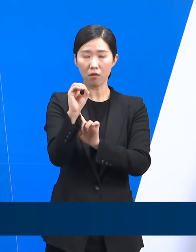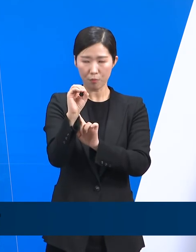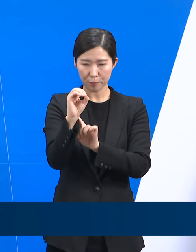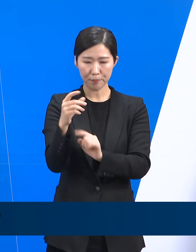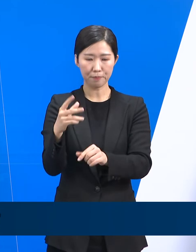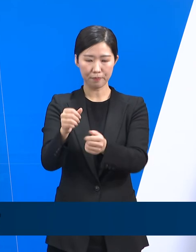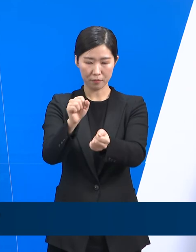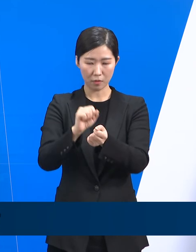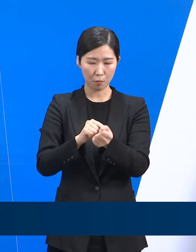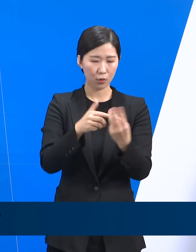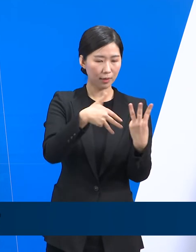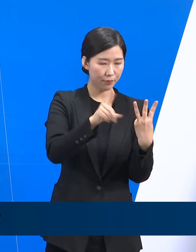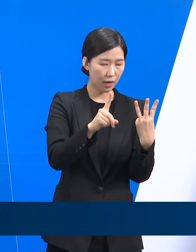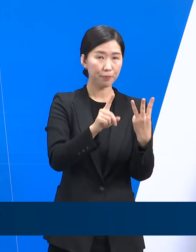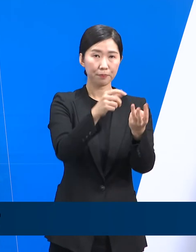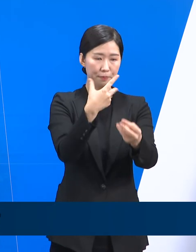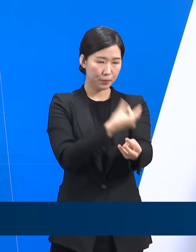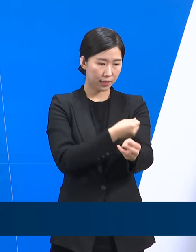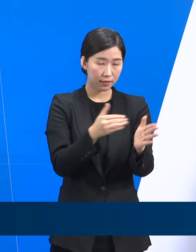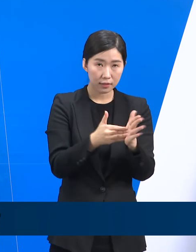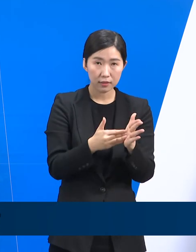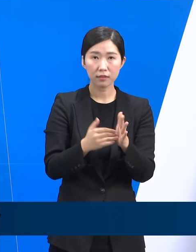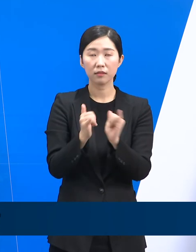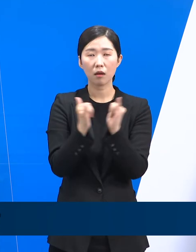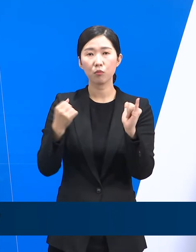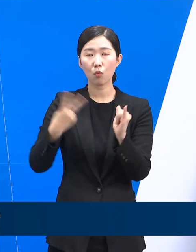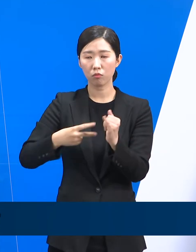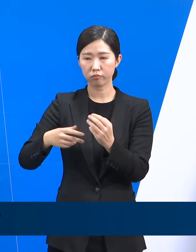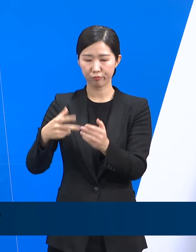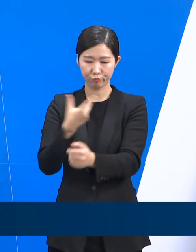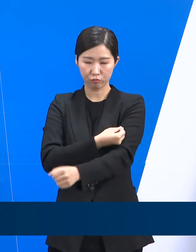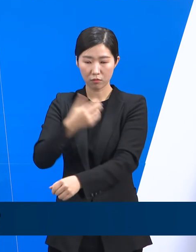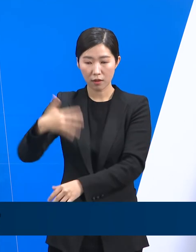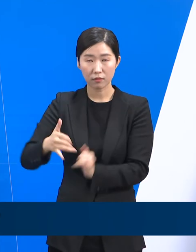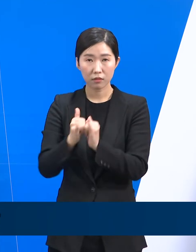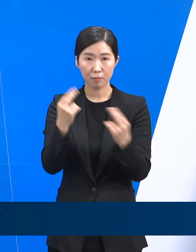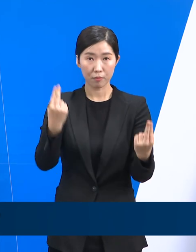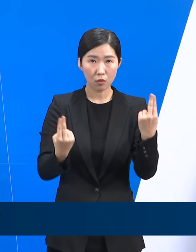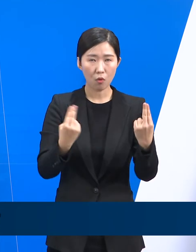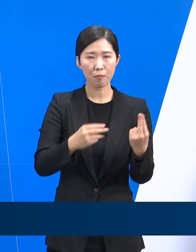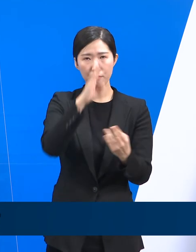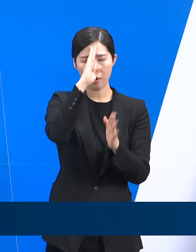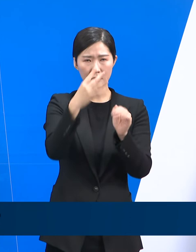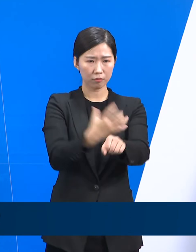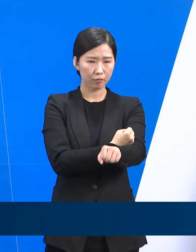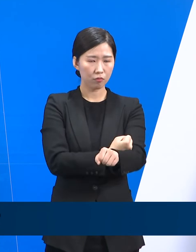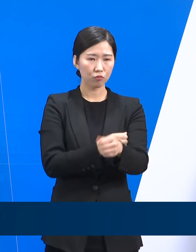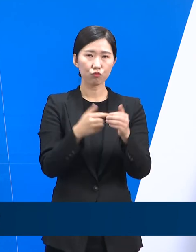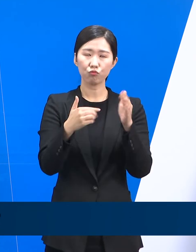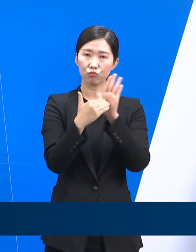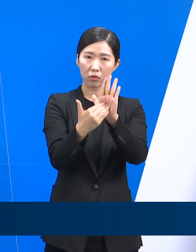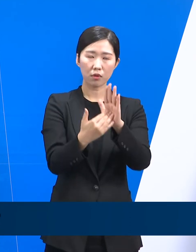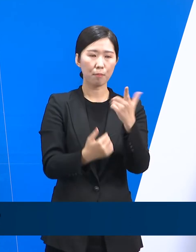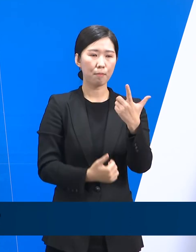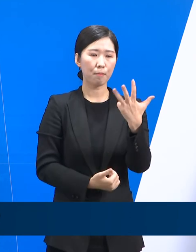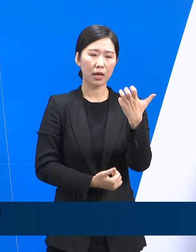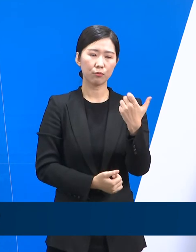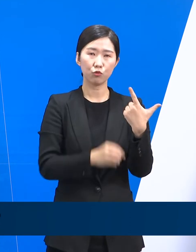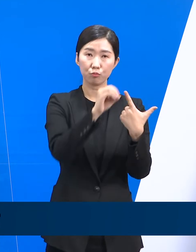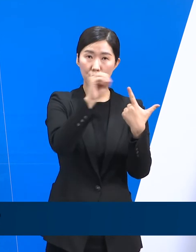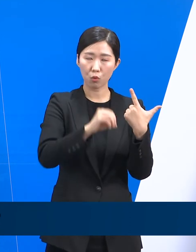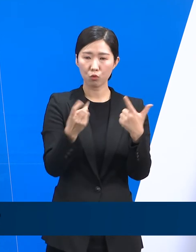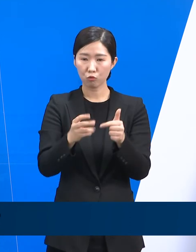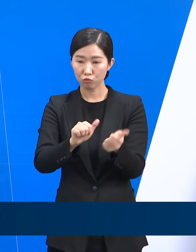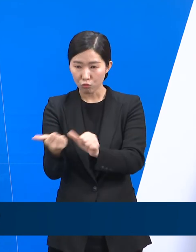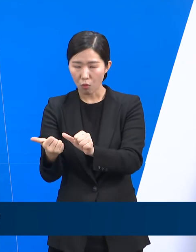후 확진자와 미접종자를 비교해 보면 중증 예방효과는 83.6% 사망 예방효과는 86.7